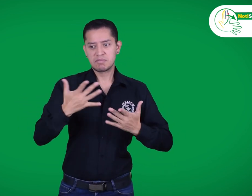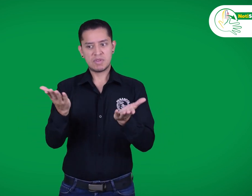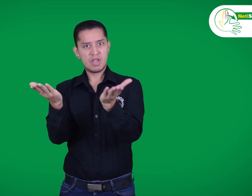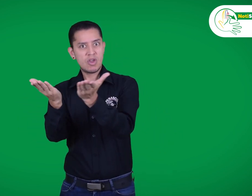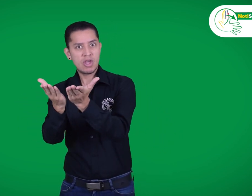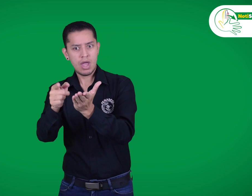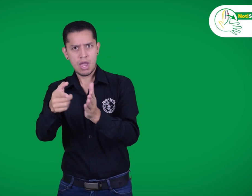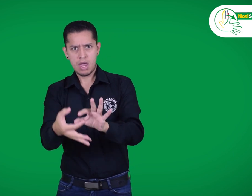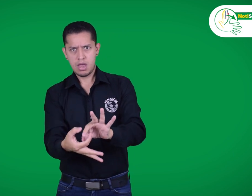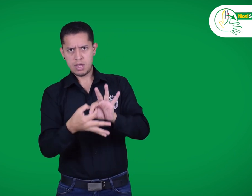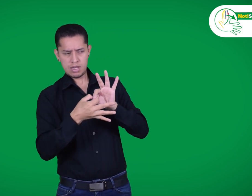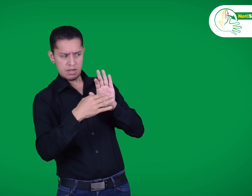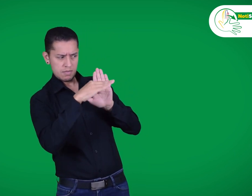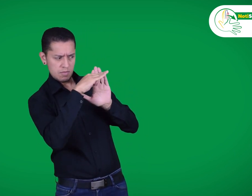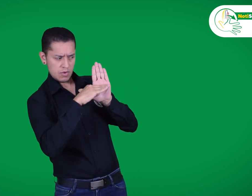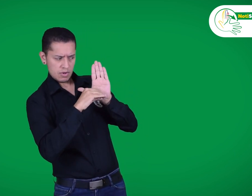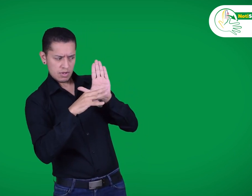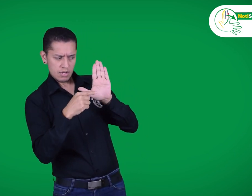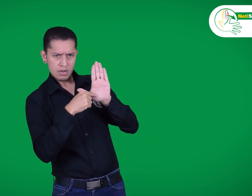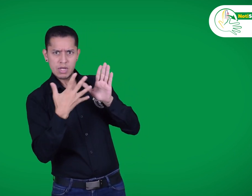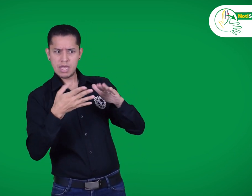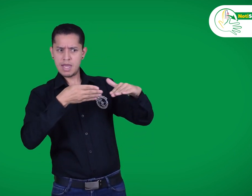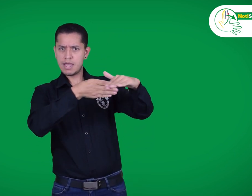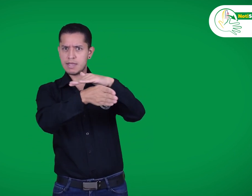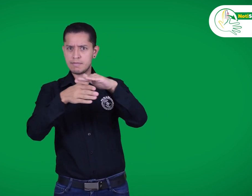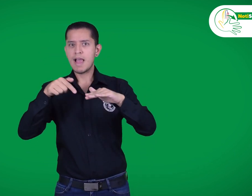la política pública y la accesibilidad a la salud y la educación.